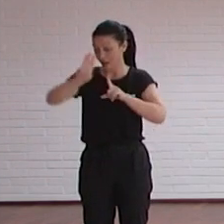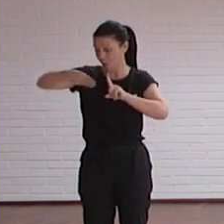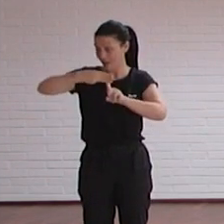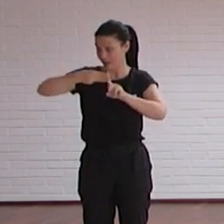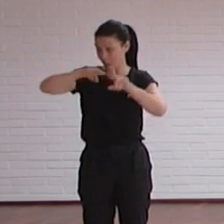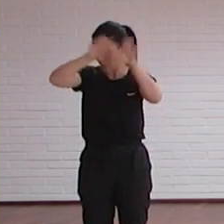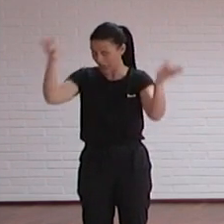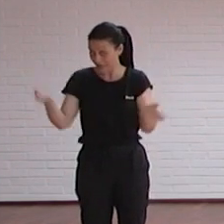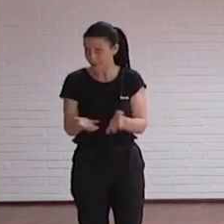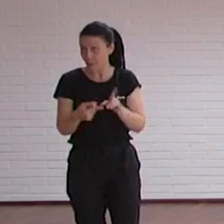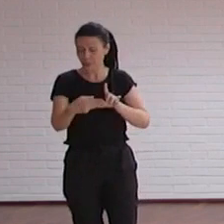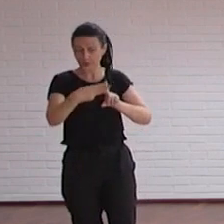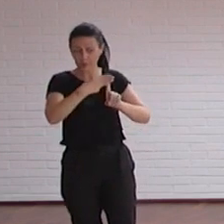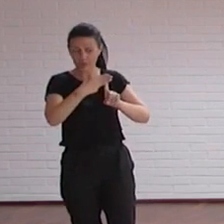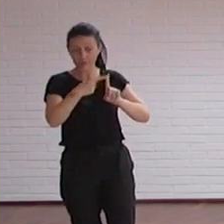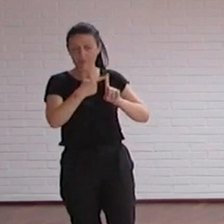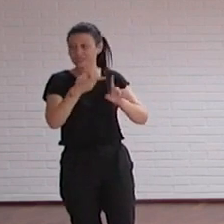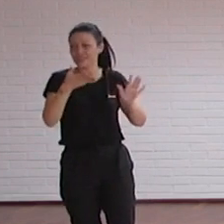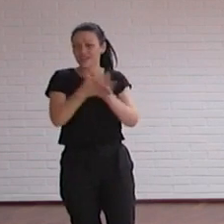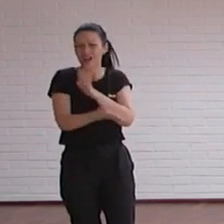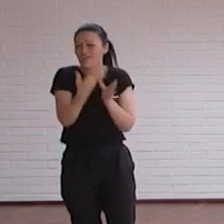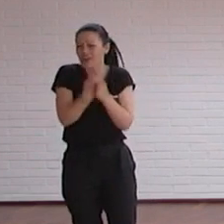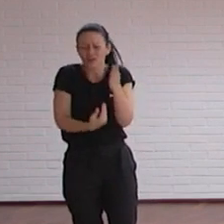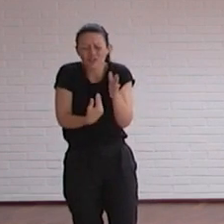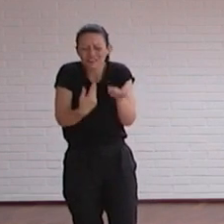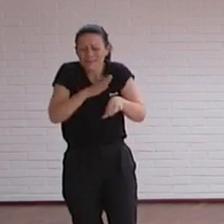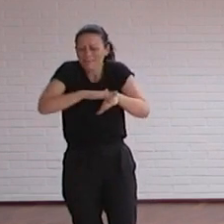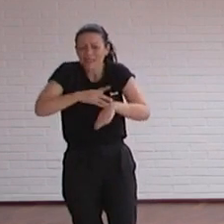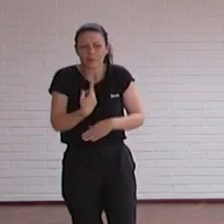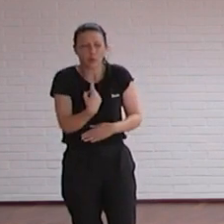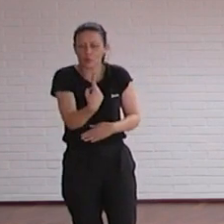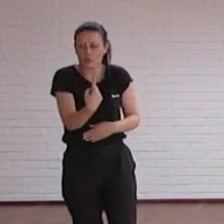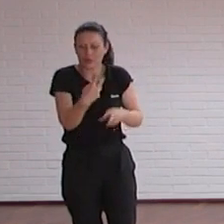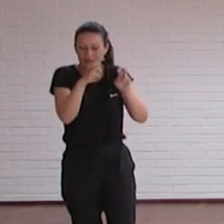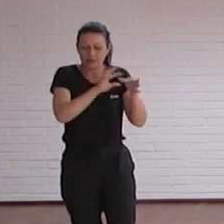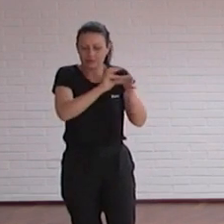mundiales, tienen al menos un fallo en temas de accesibilidad.